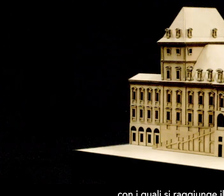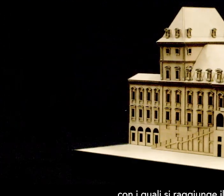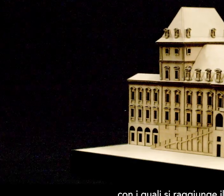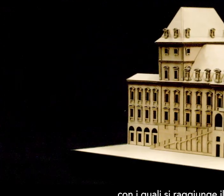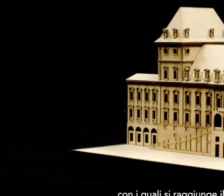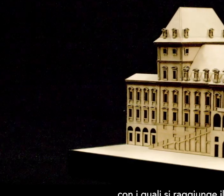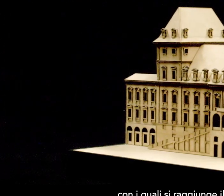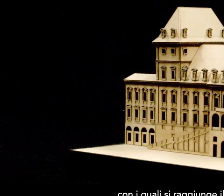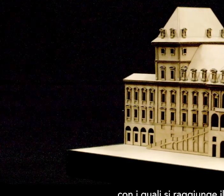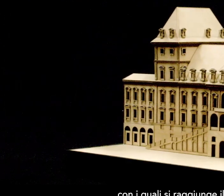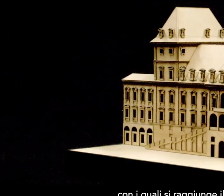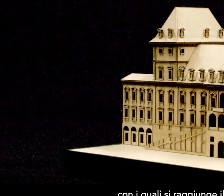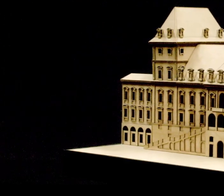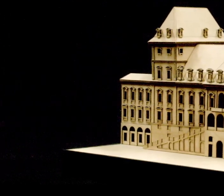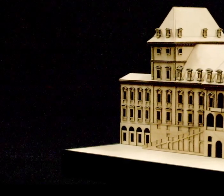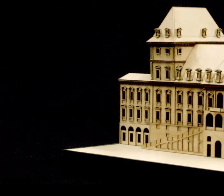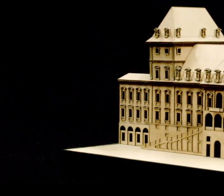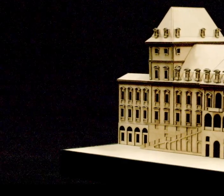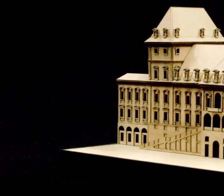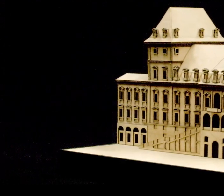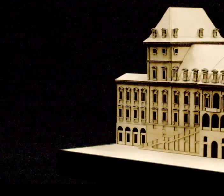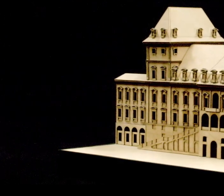dislivello di circa 8 metri.